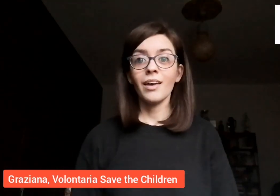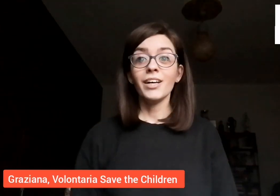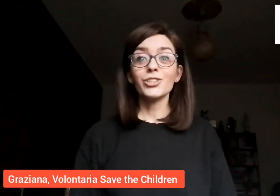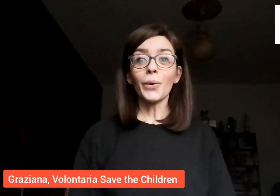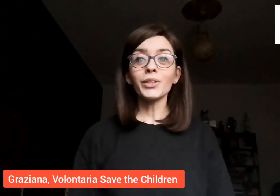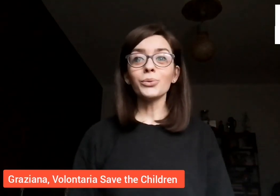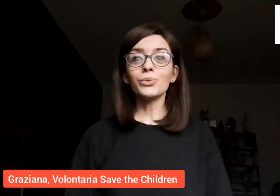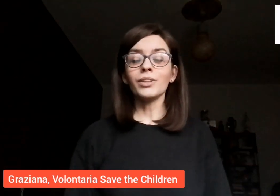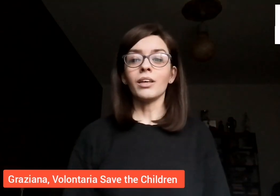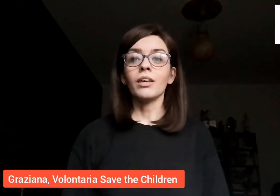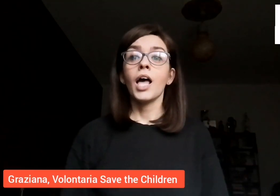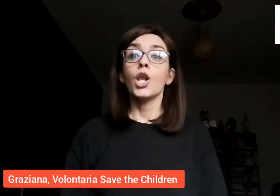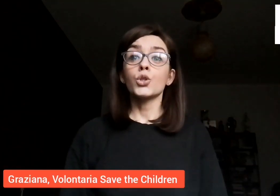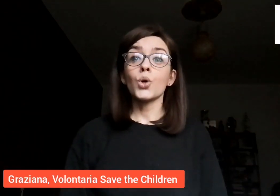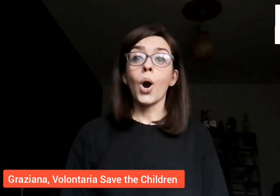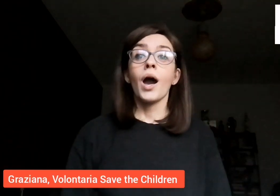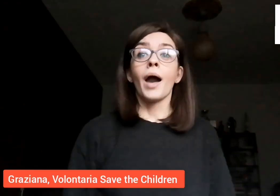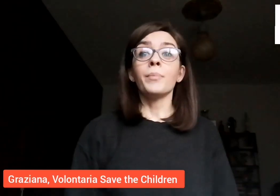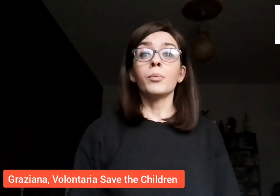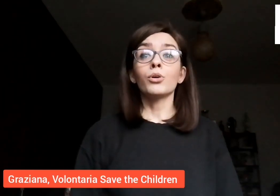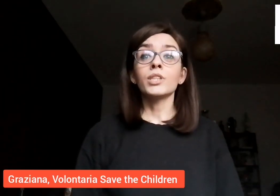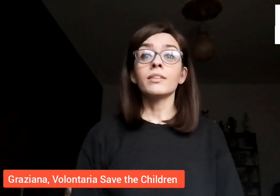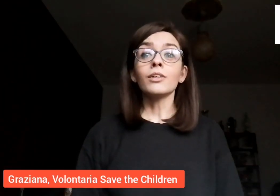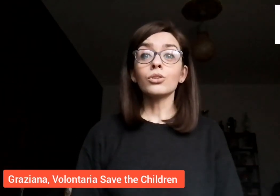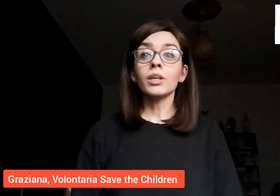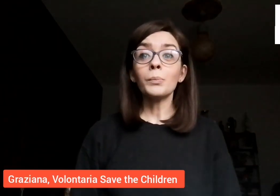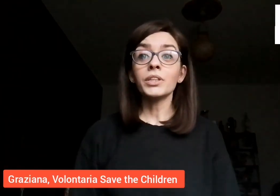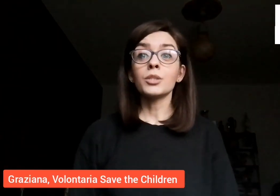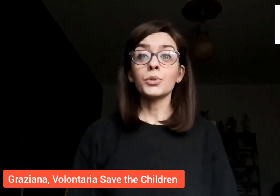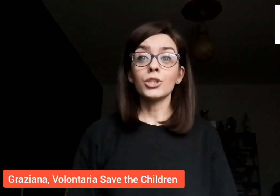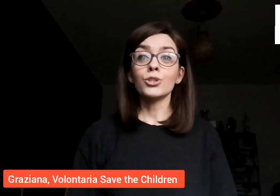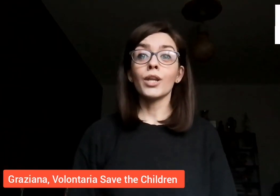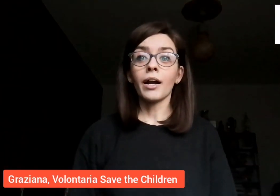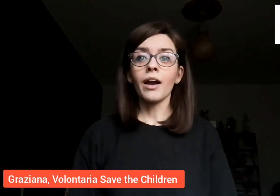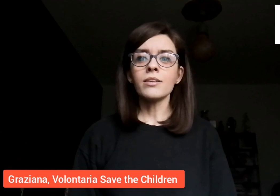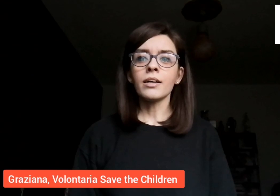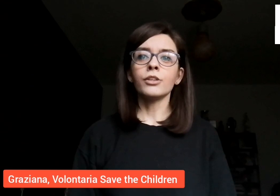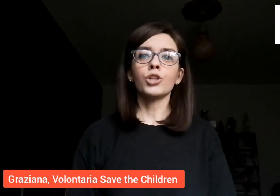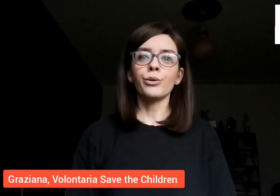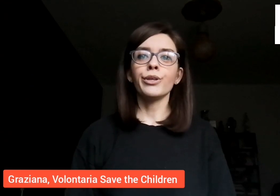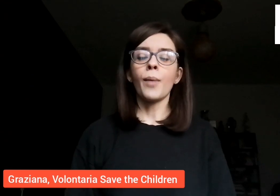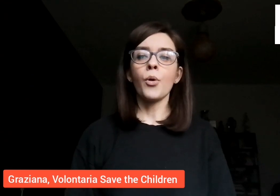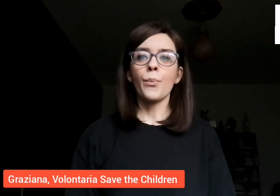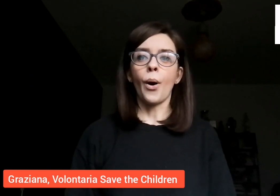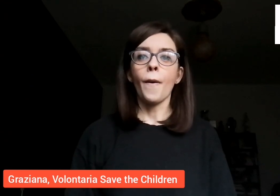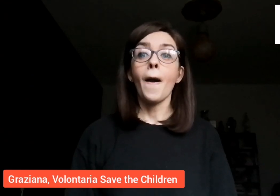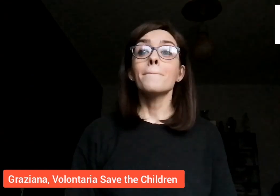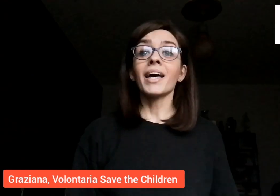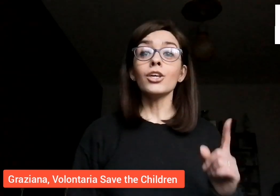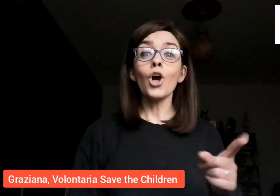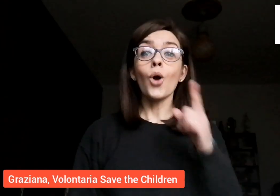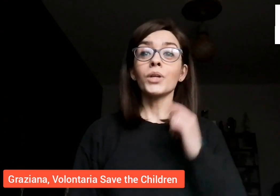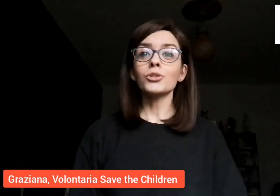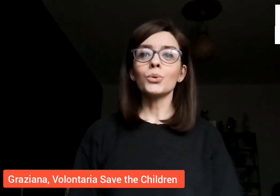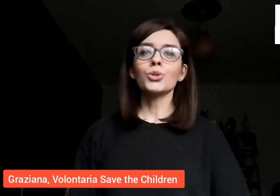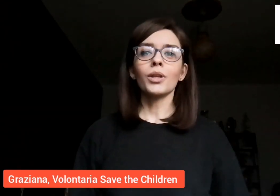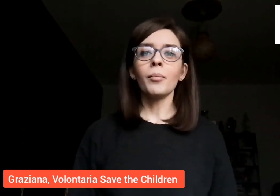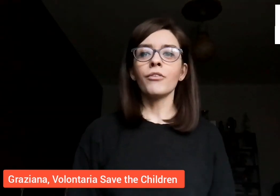Ciao a tutti! Lo so, abbiamo così tanto tempo a disposizione a casa che ci annoiamo un po'. Ma io ho una soluzione per